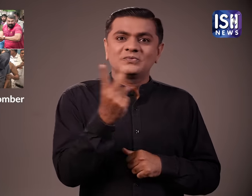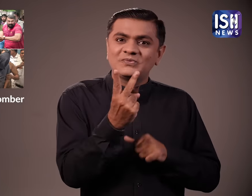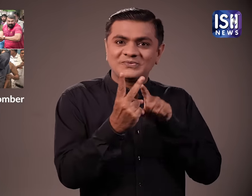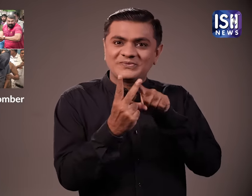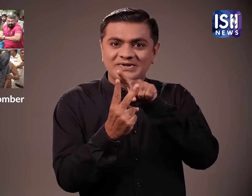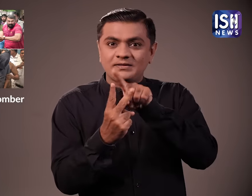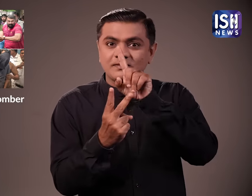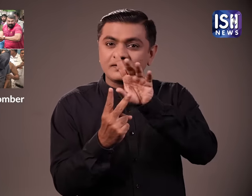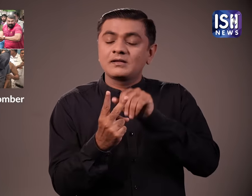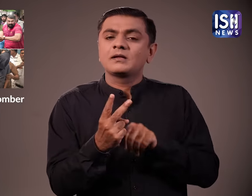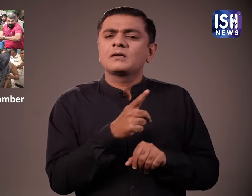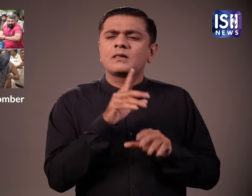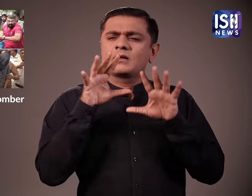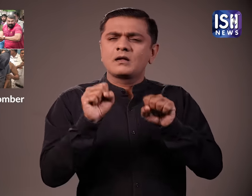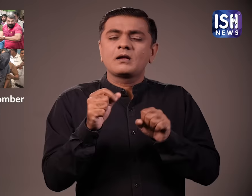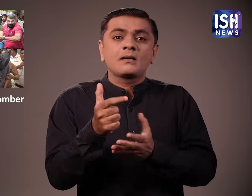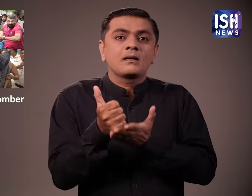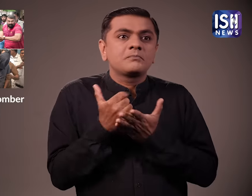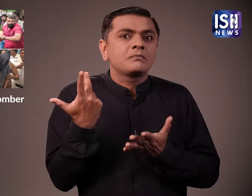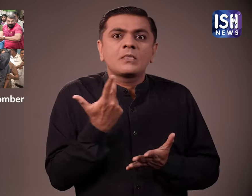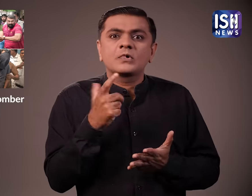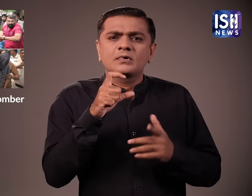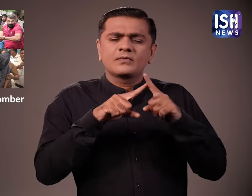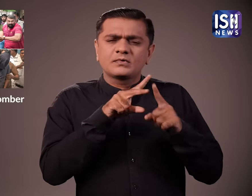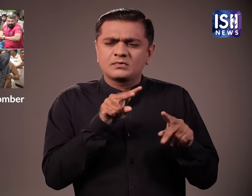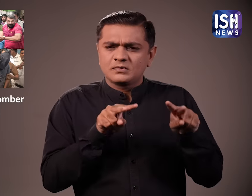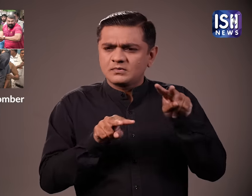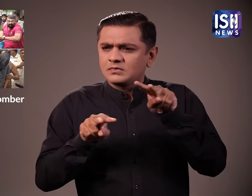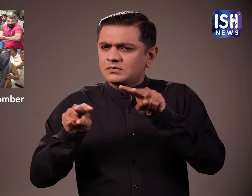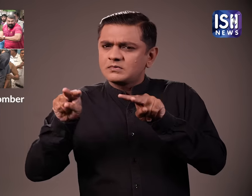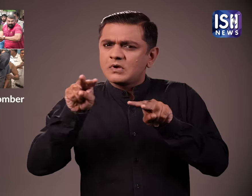मुसाफिर की टोपी से ही NIA को दोनों की पहचान करने में मदद मिली